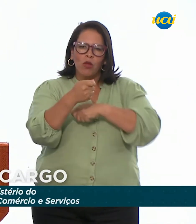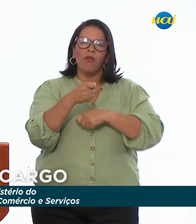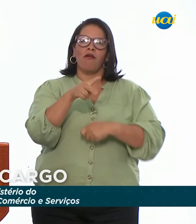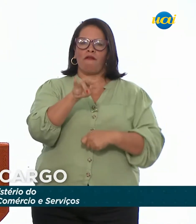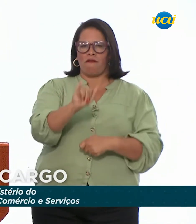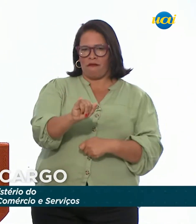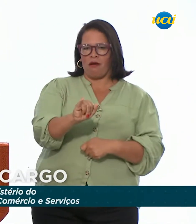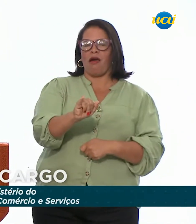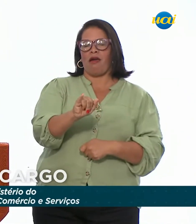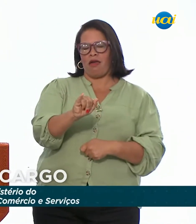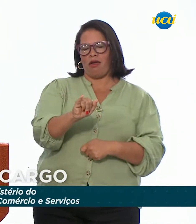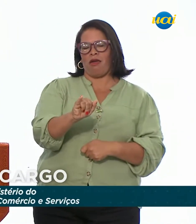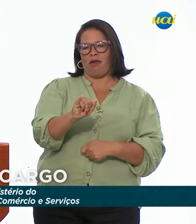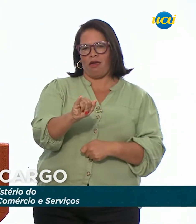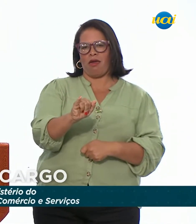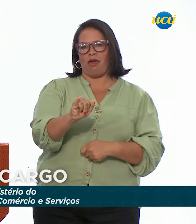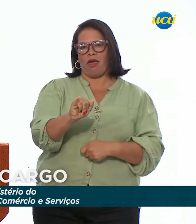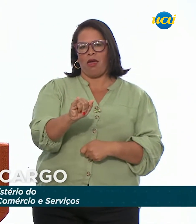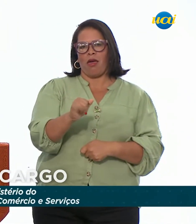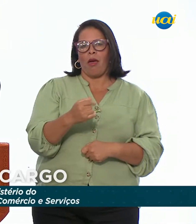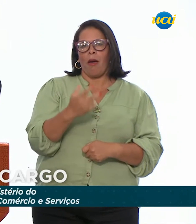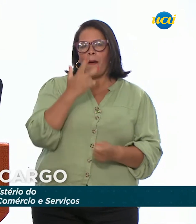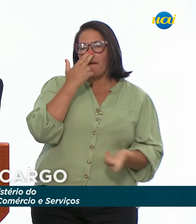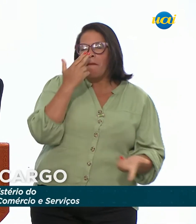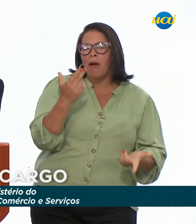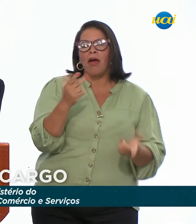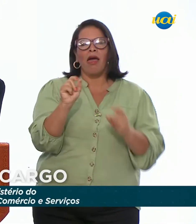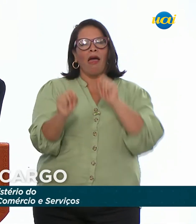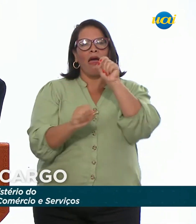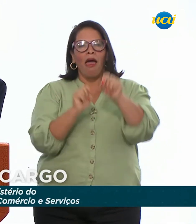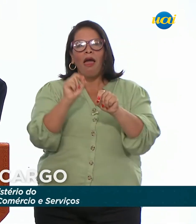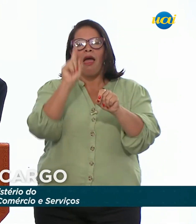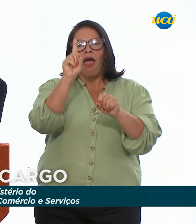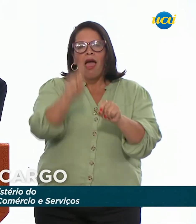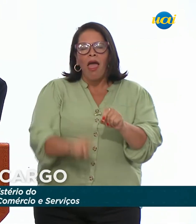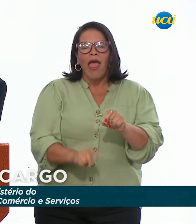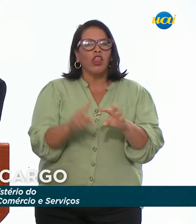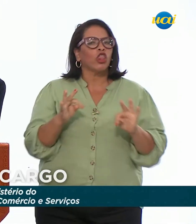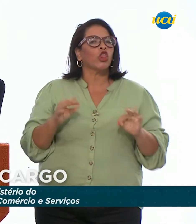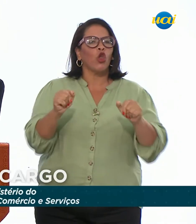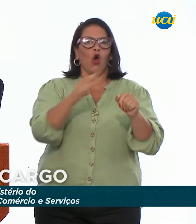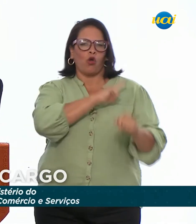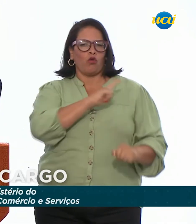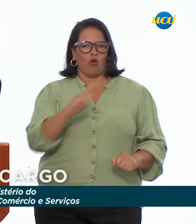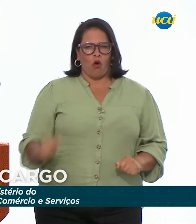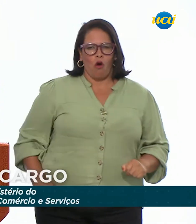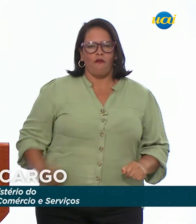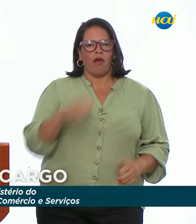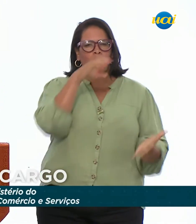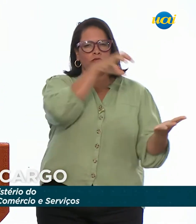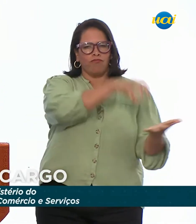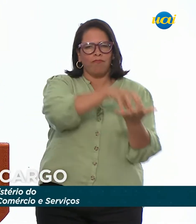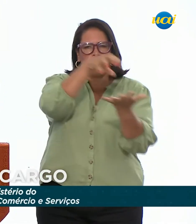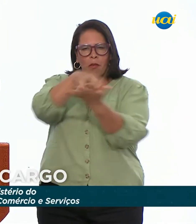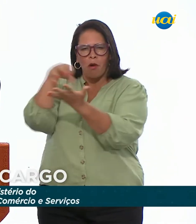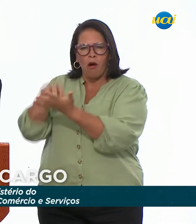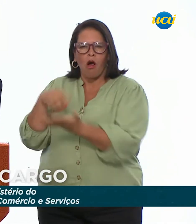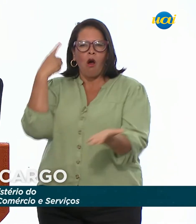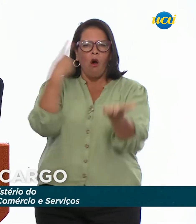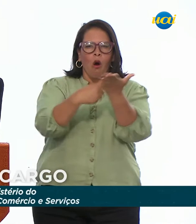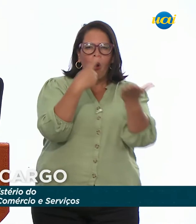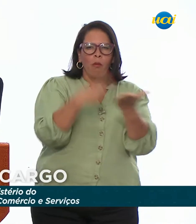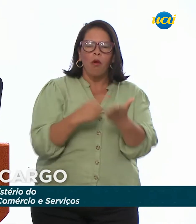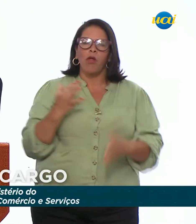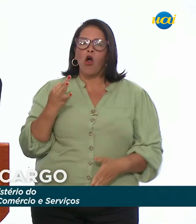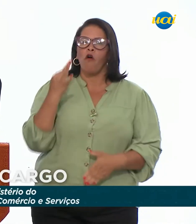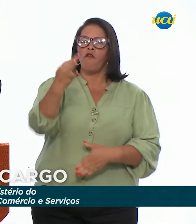não são tarefas episódicas, mas uma obra de todo o governo comprometido com um